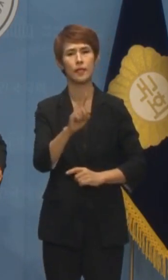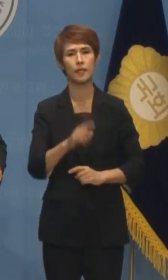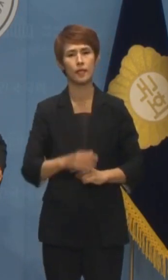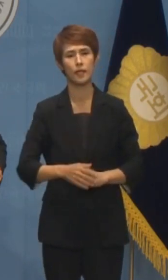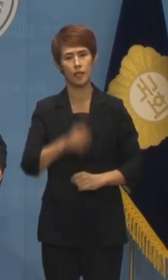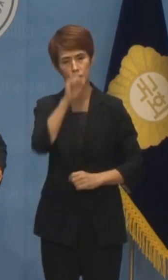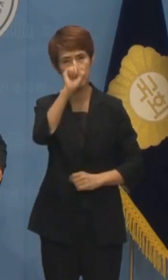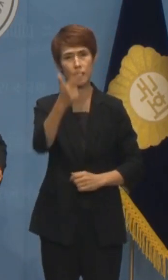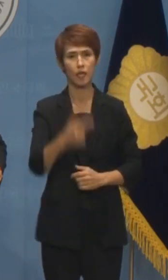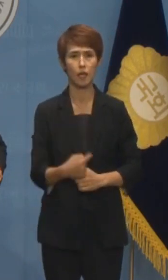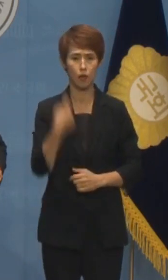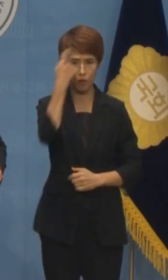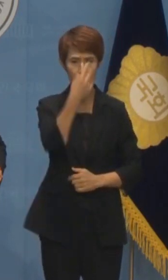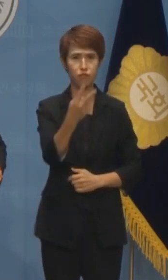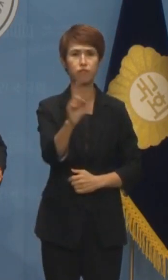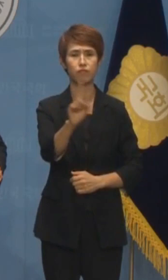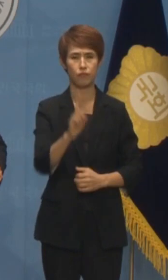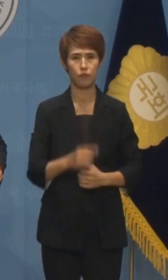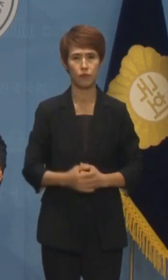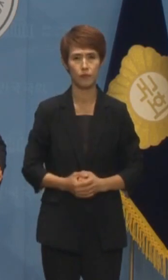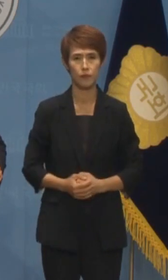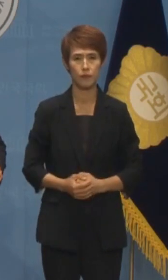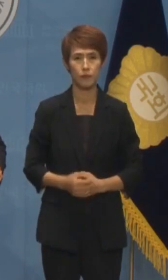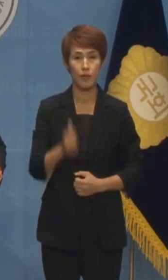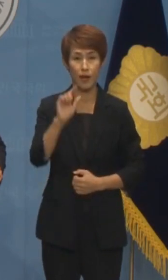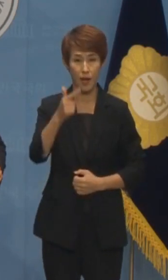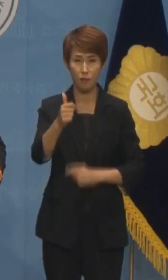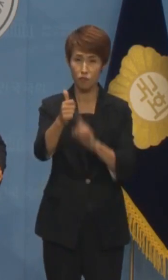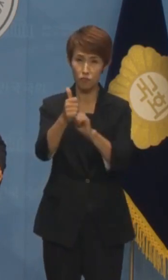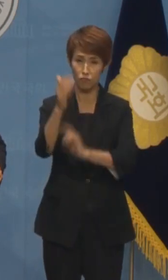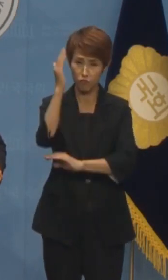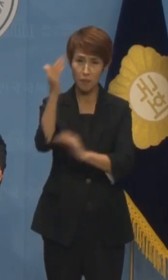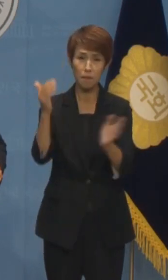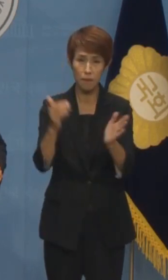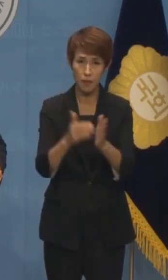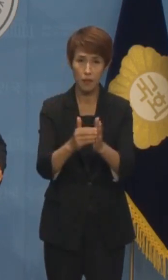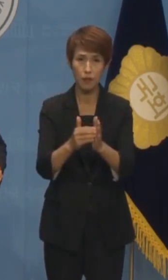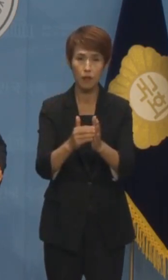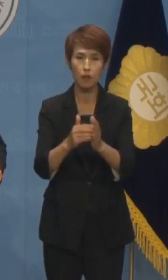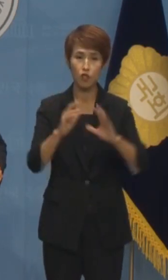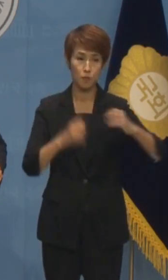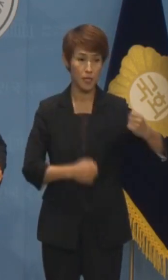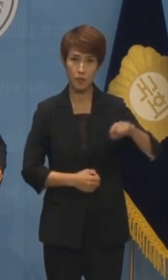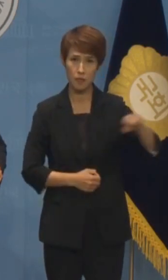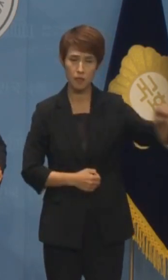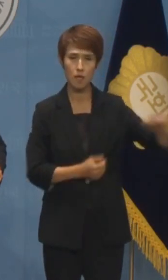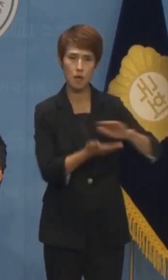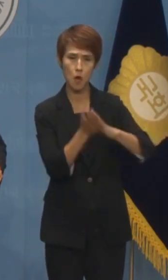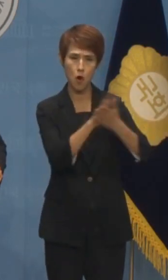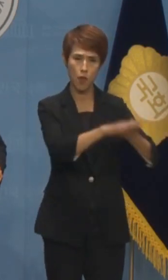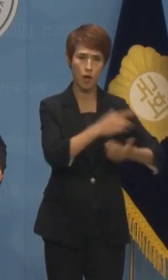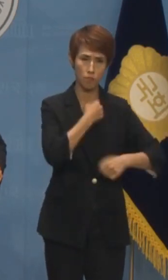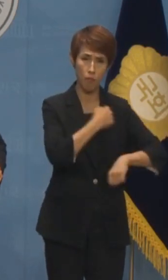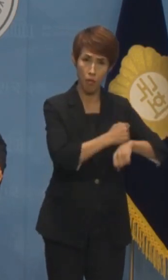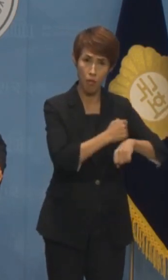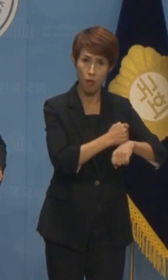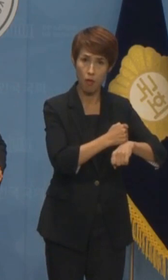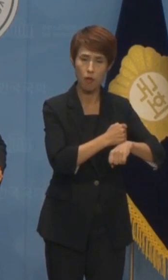바람직하지 않습니다. 한 대표 본인의 말대로 국민의힘이 선택했다면